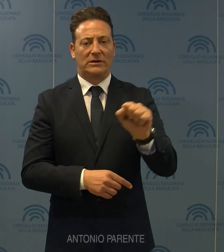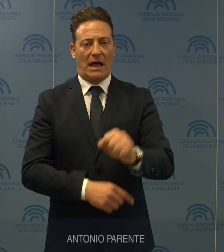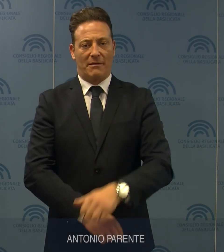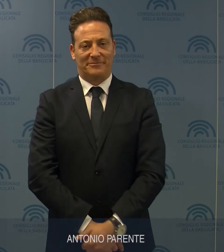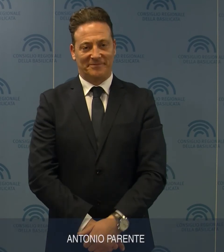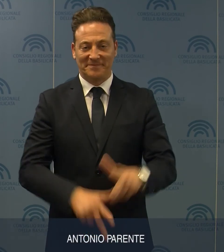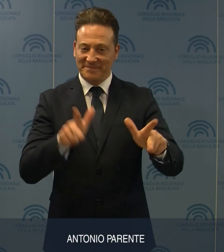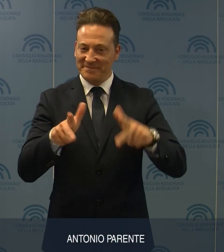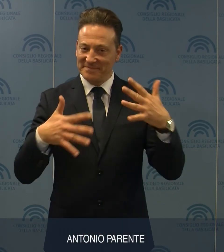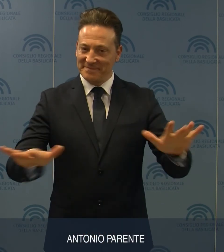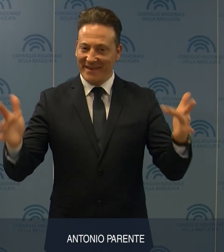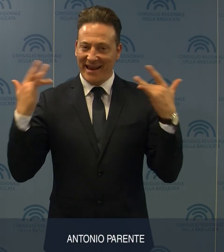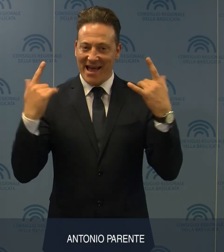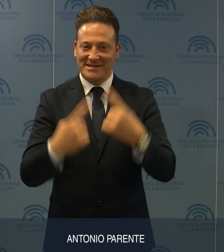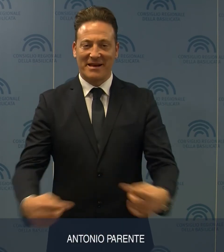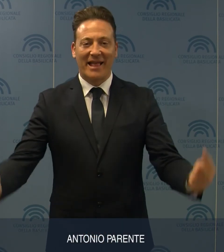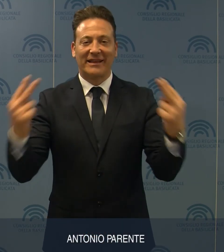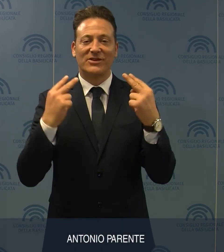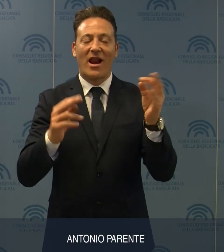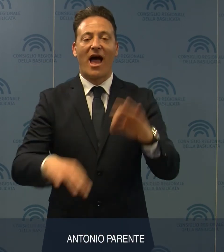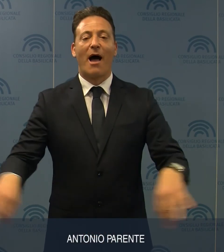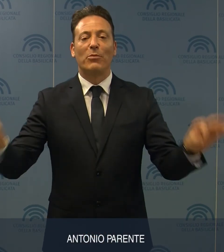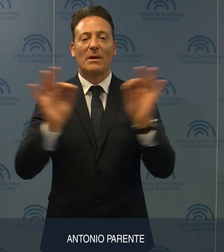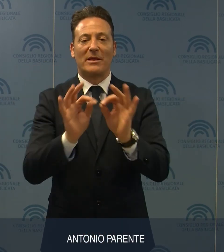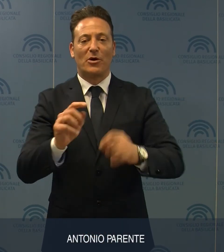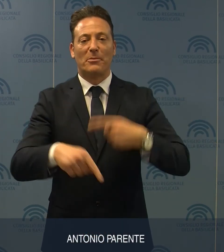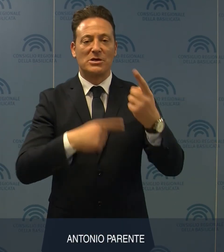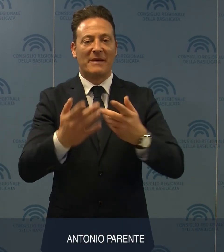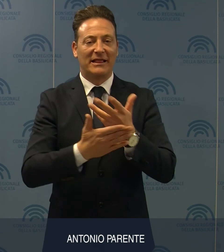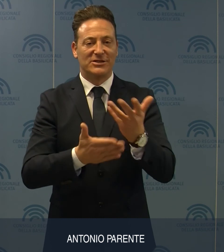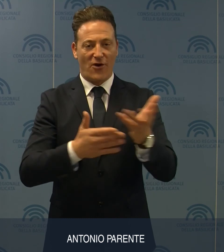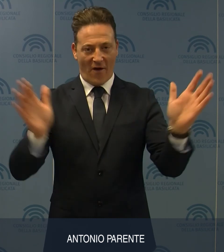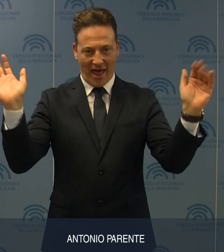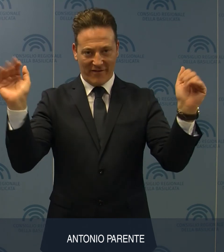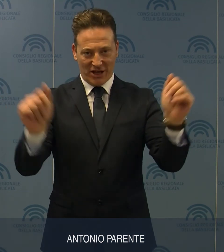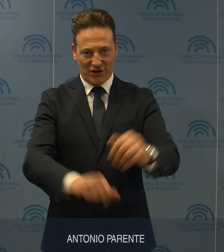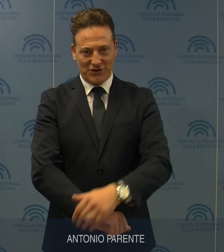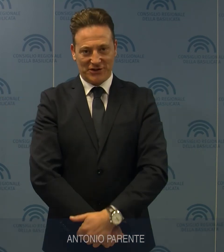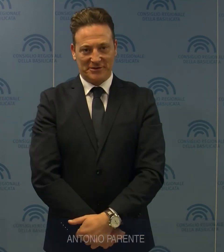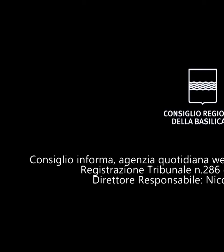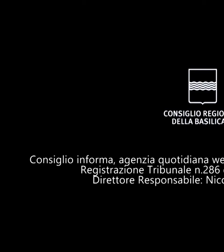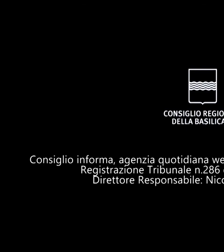È tutto, grazie per l'attenzione prestata, l'appuntamento è per la prossima edizione.